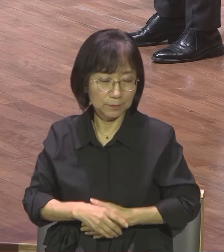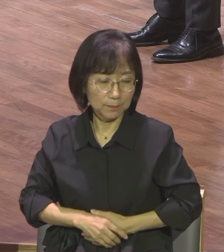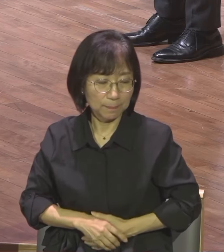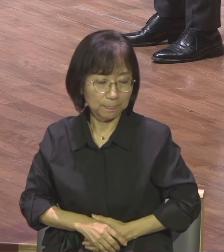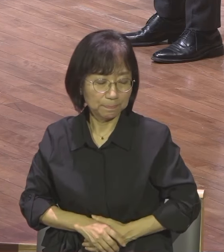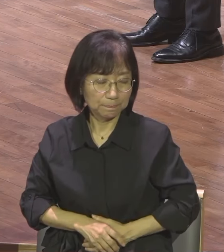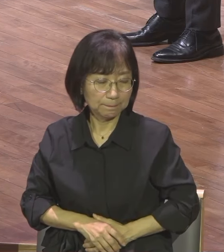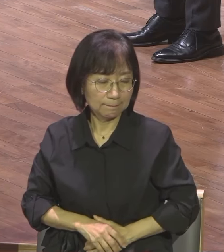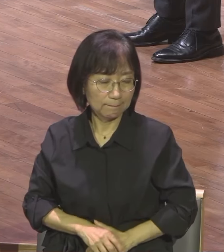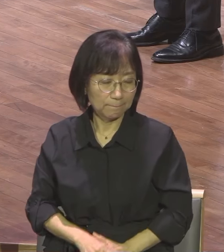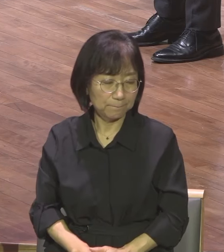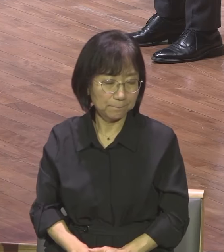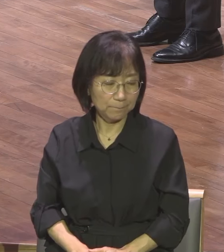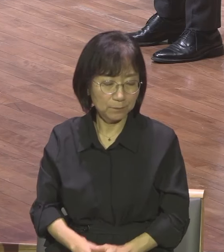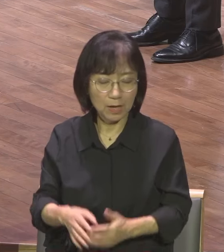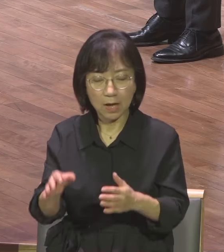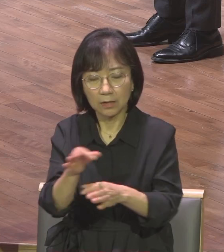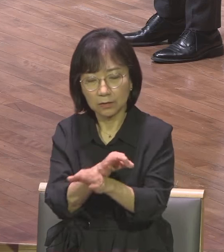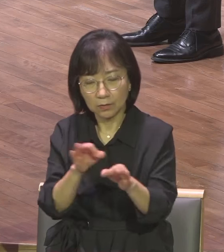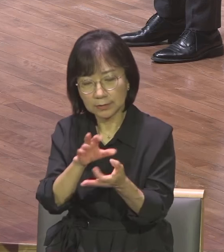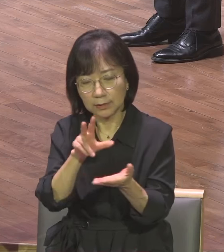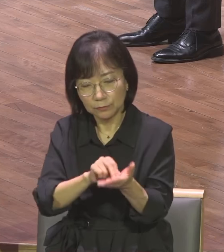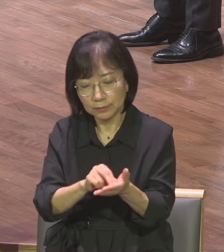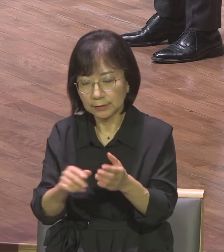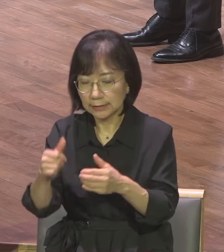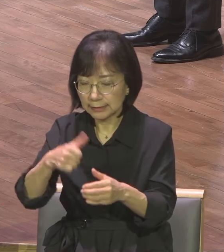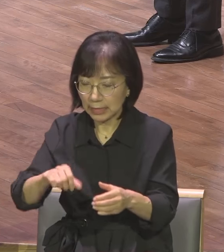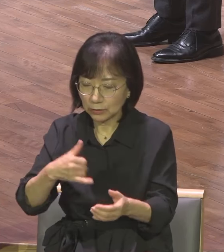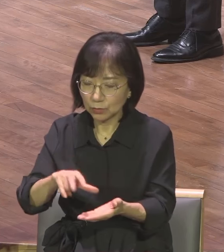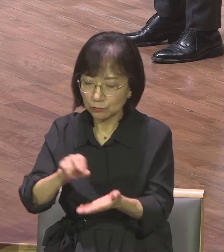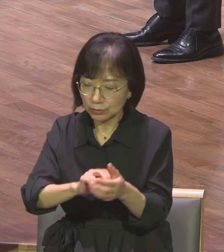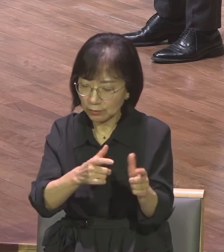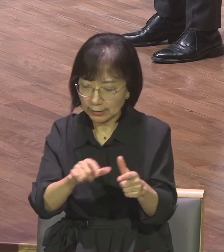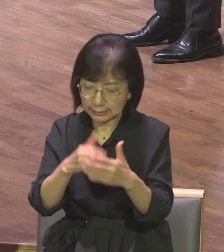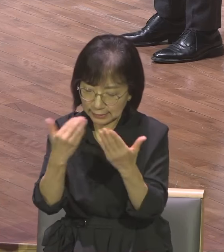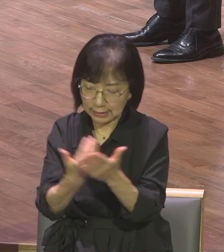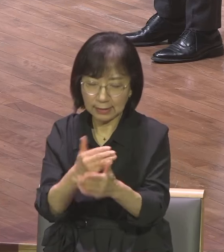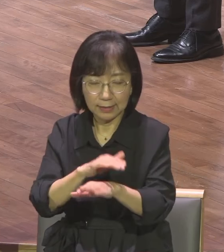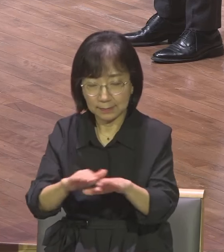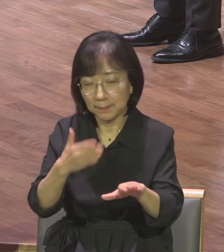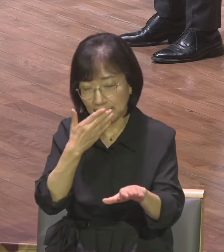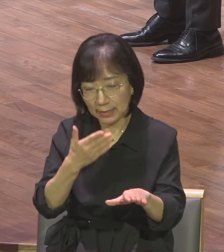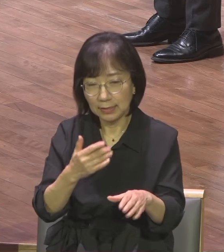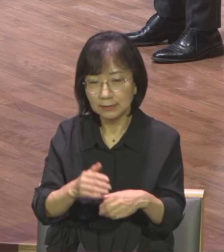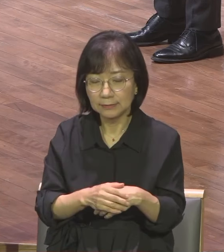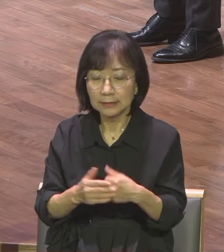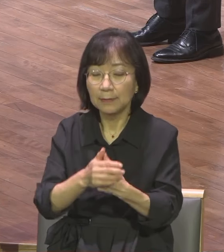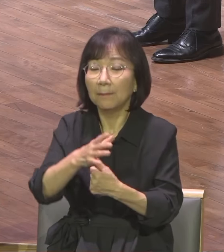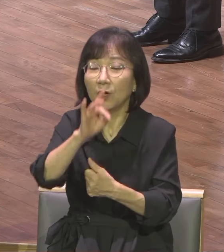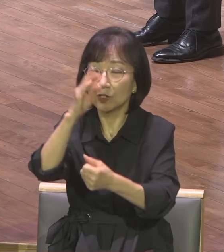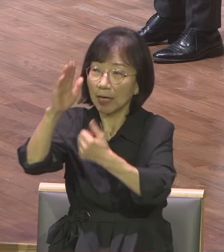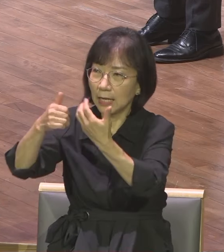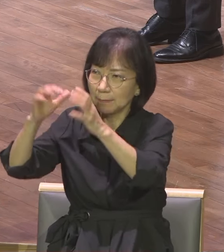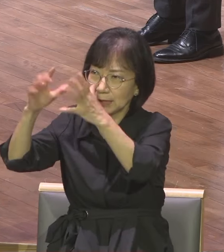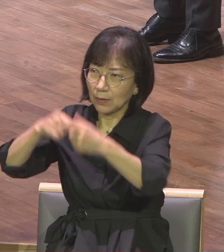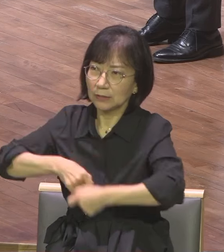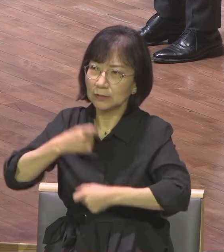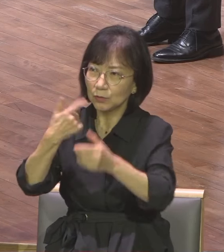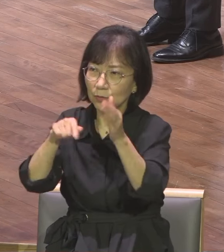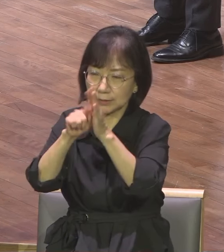되는 경제 문제도 해결해 주십시오 그 나라와 의를 구하는 자 하나님 역사에 주실 겁니다 그래서 오늘 이 시간